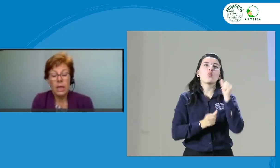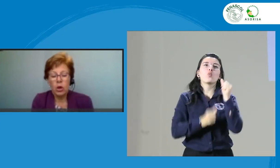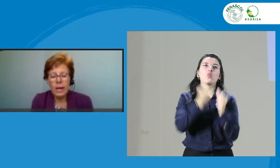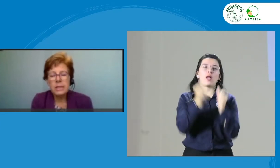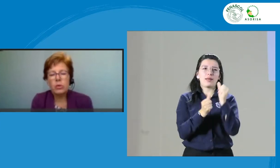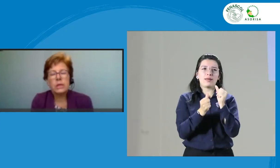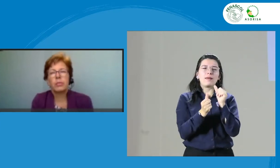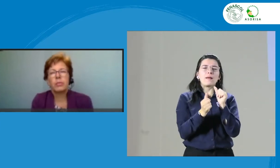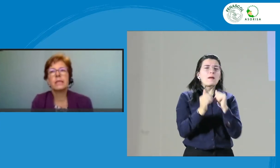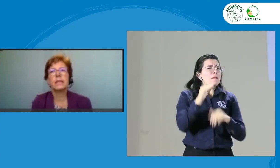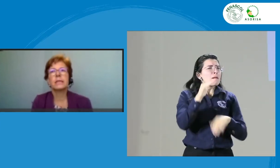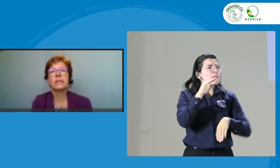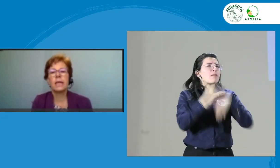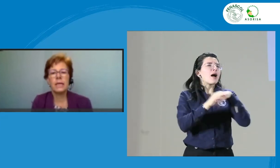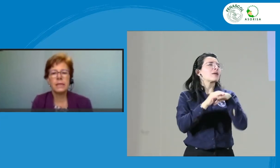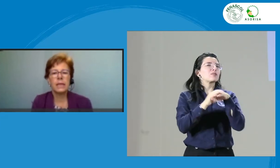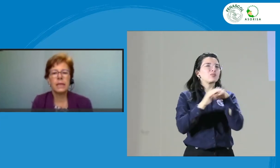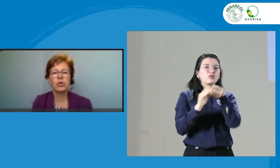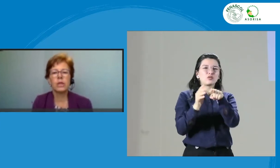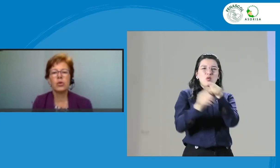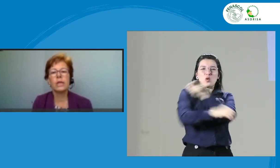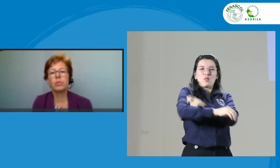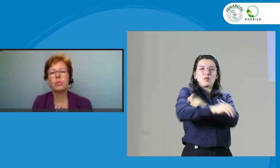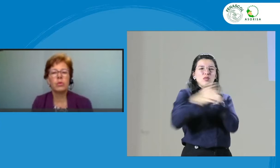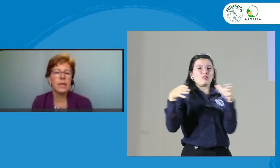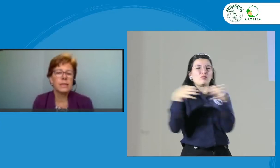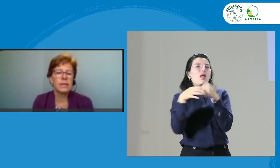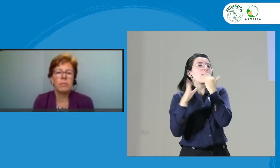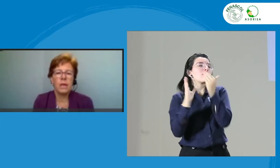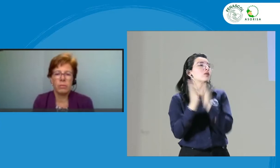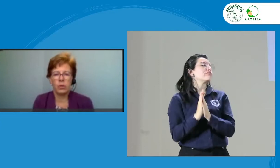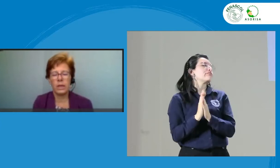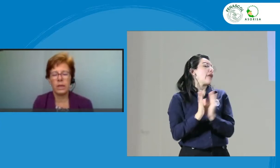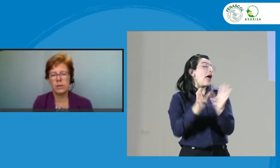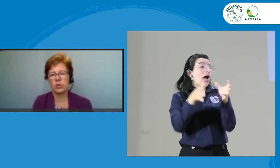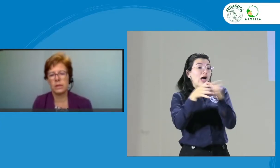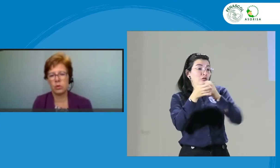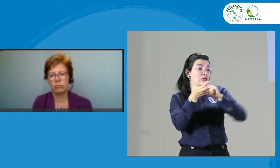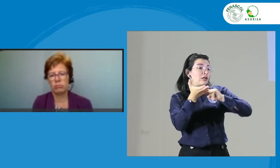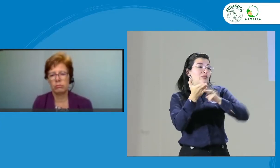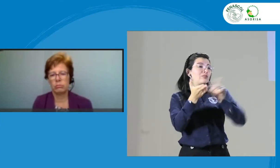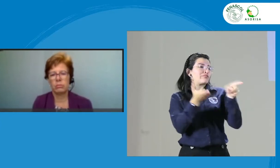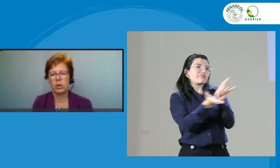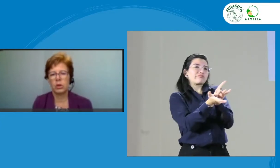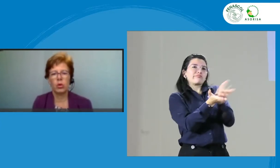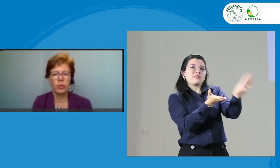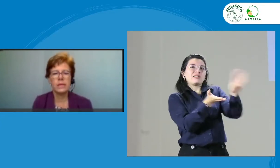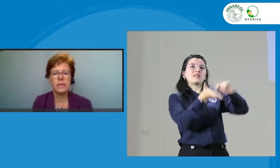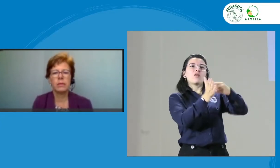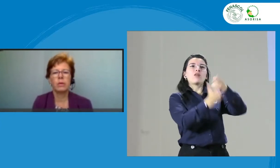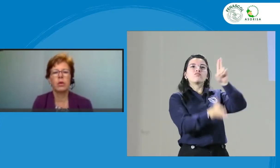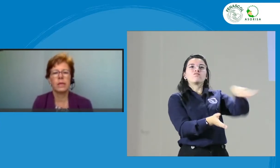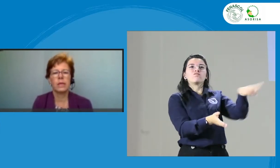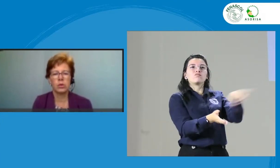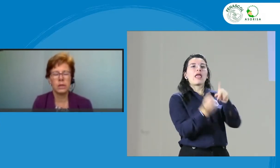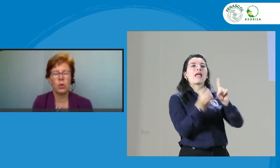máximo que se puede hacer es llegar a decir la asociación expulsa a este miembro de la asociación. No puede ser miembro de la asociación.